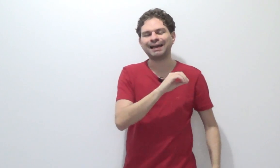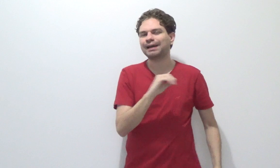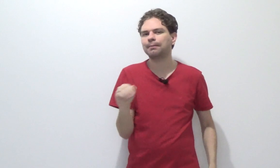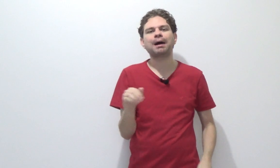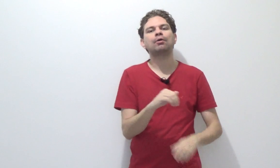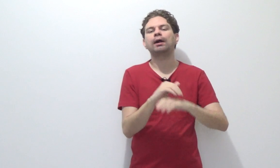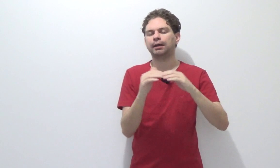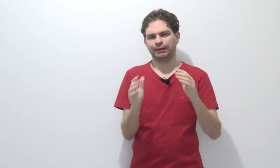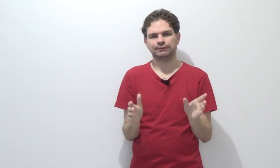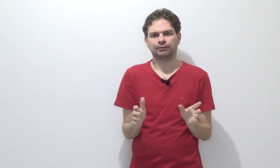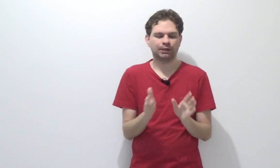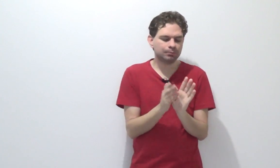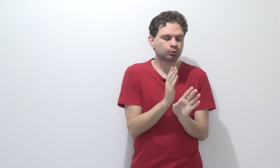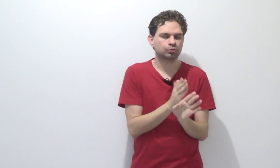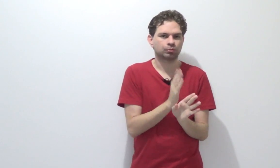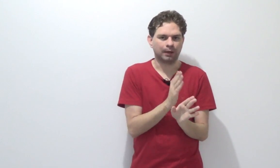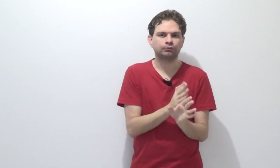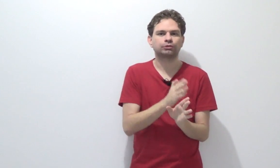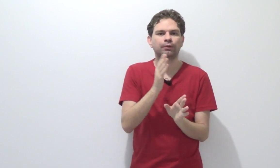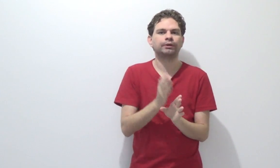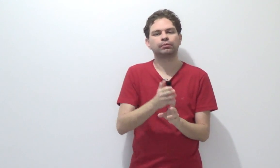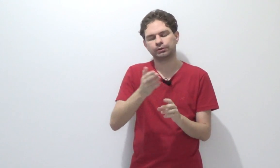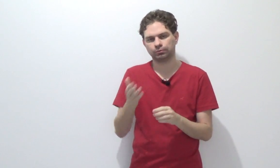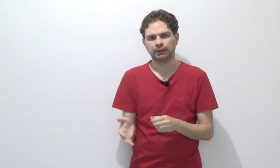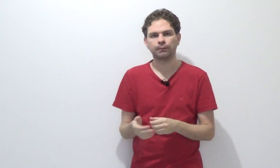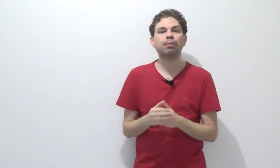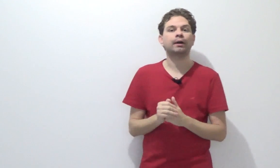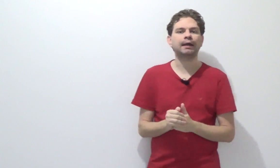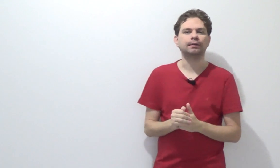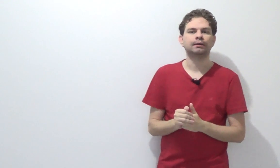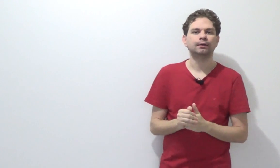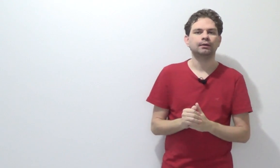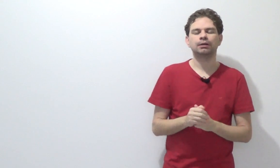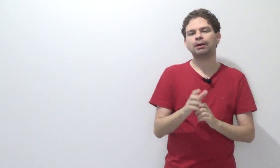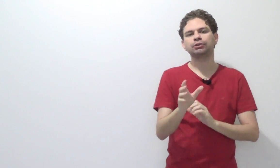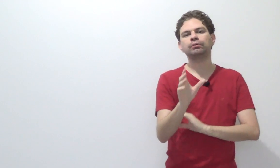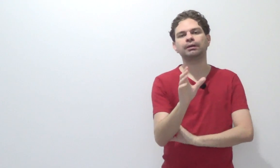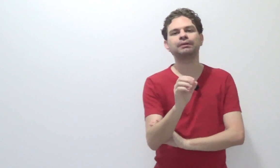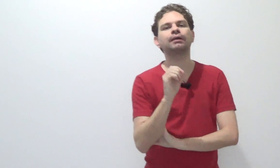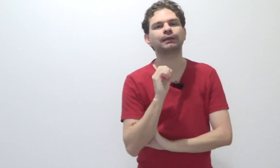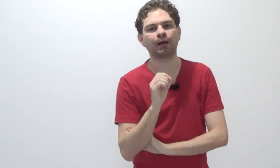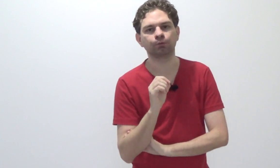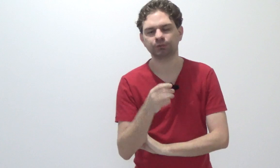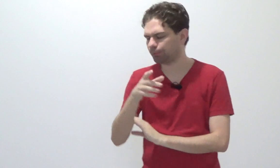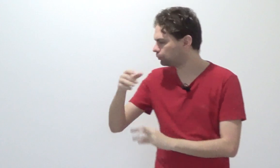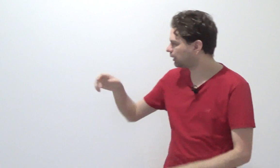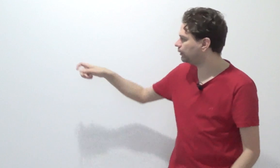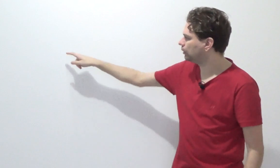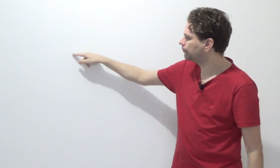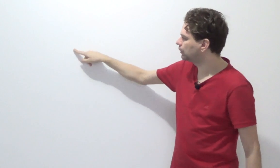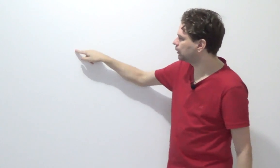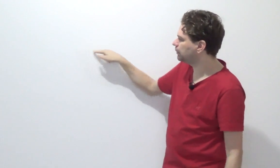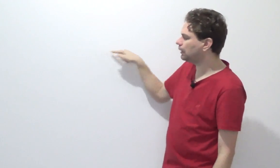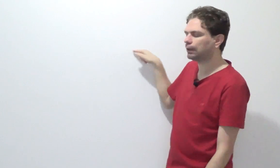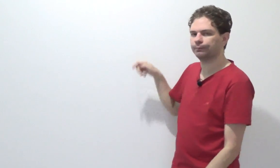regra maior é essa. Crimes consumados, teoria do resultado. Porém, imagina um crime tentado. Você pode colocar aí, Crime tentado.